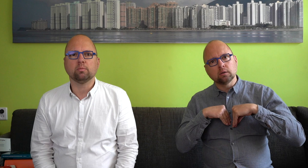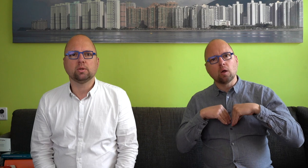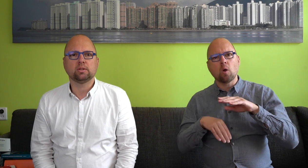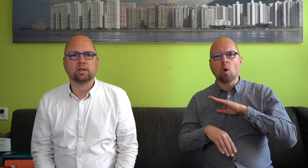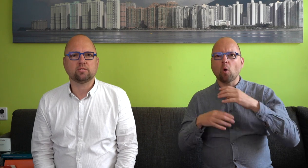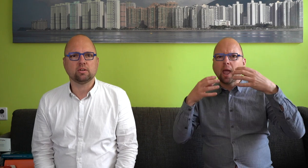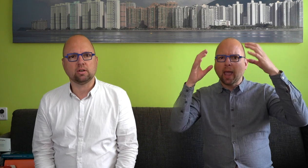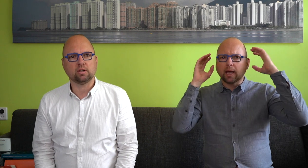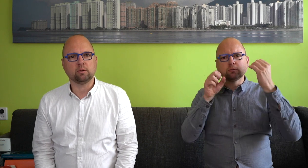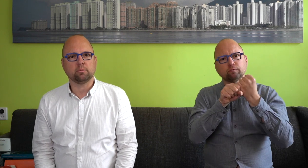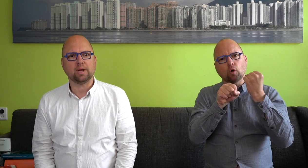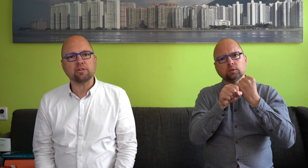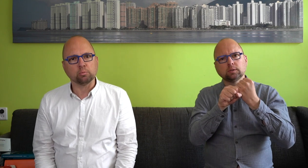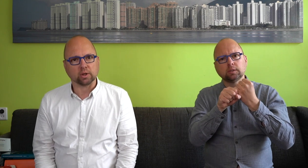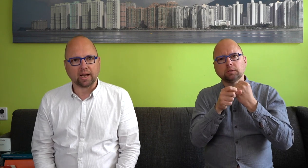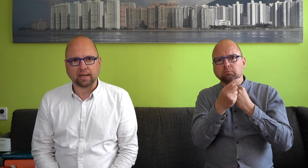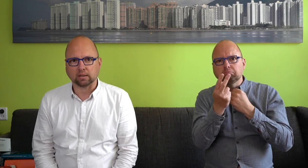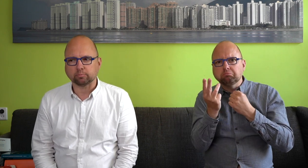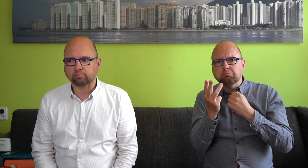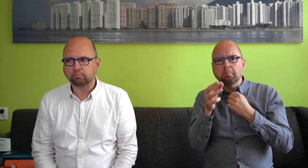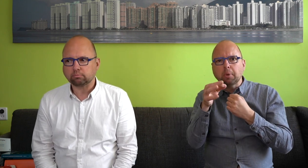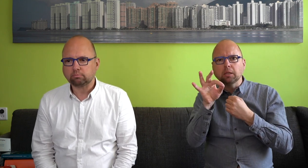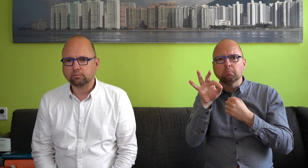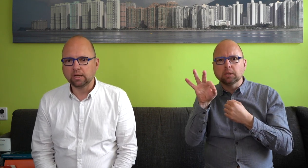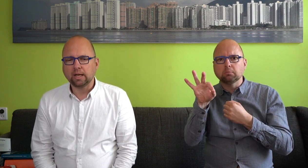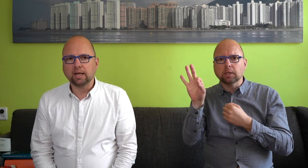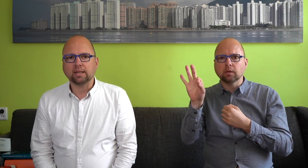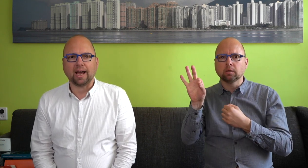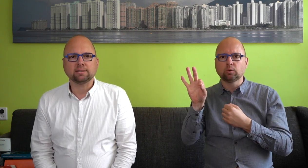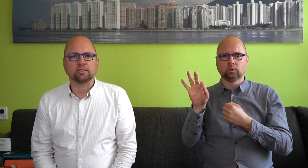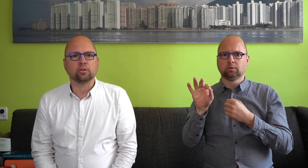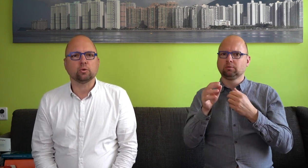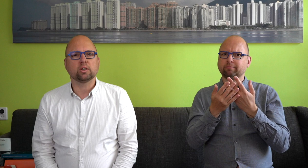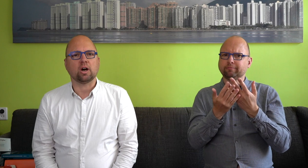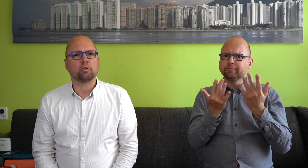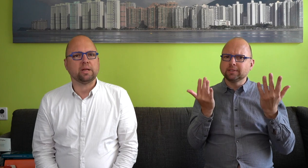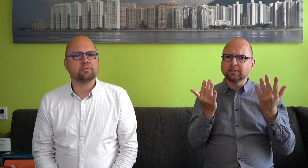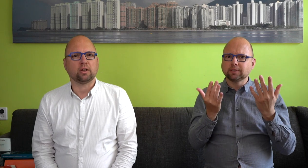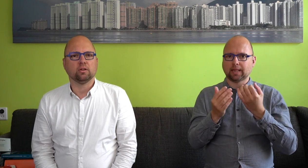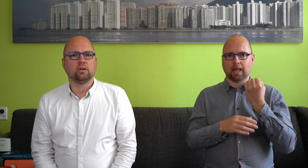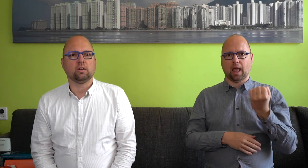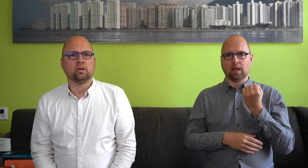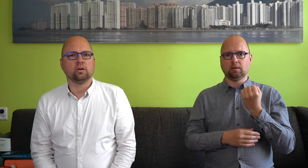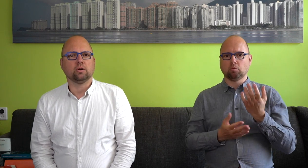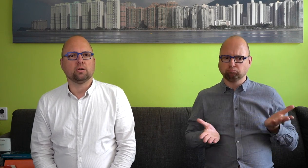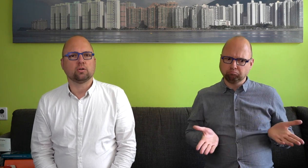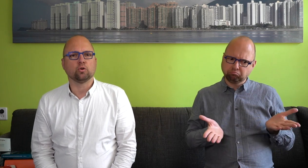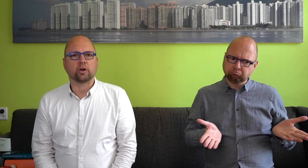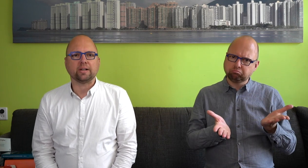dat aan te moedigen eigenlijk. Daarnaast is er natuurlijk een argument van cultureel